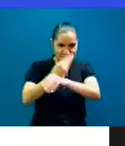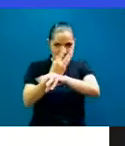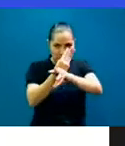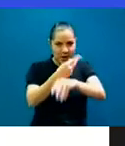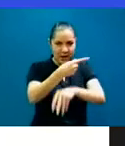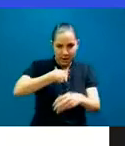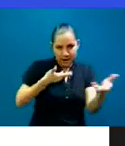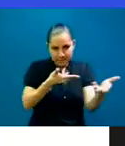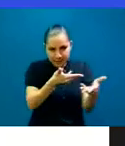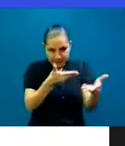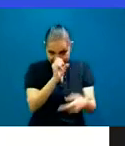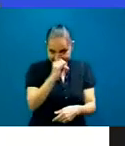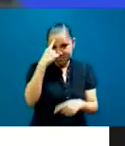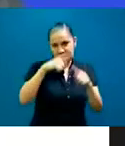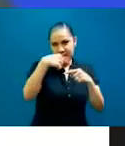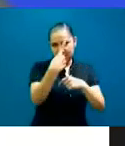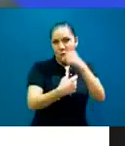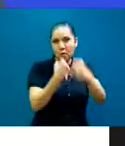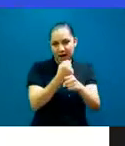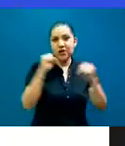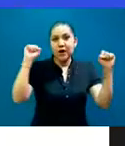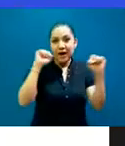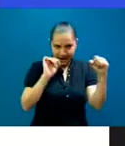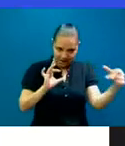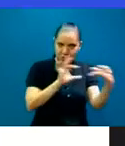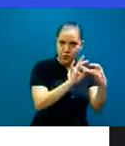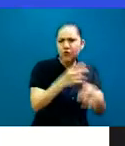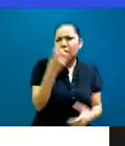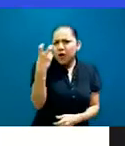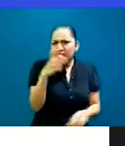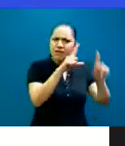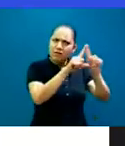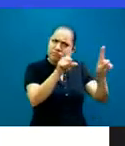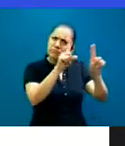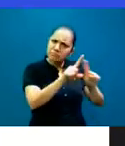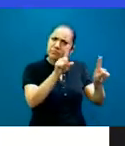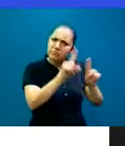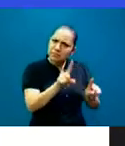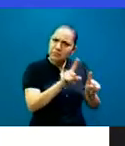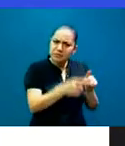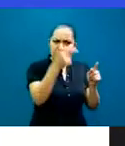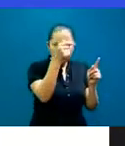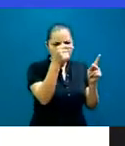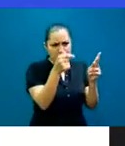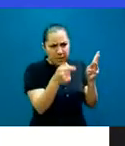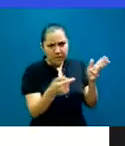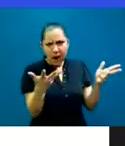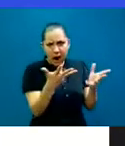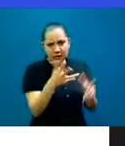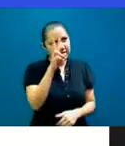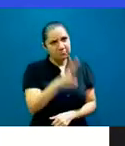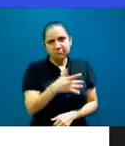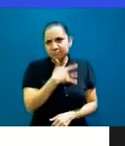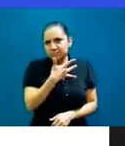Y pues sí, hemos logrado bastantes cosas. Me siento muy contenta. Ha habido buena respuesta. Y lo que estamos haciendo es